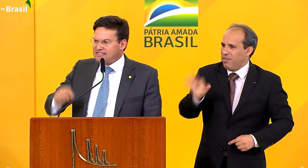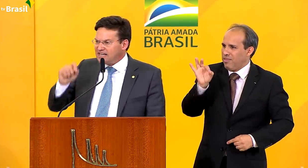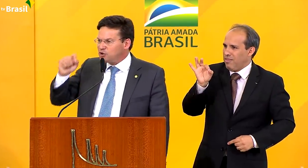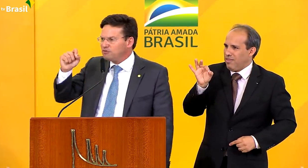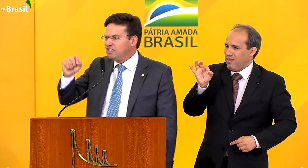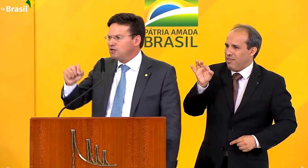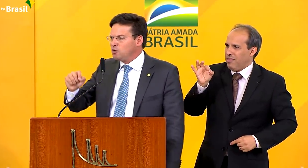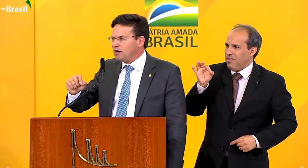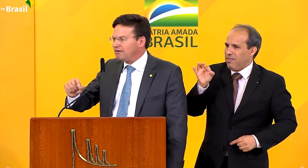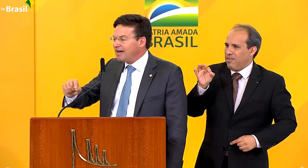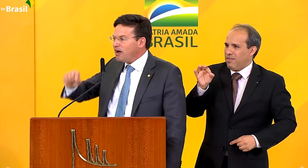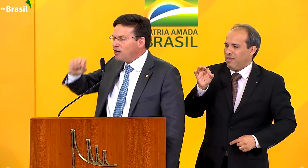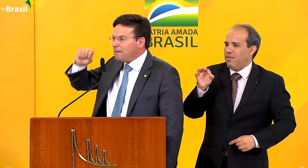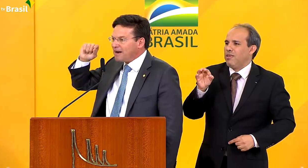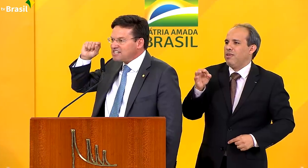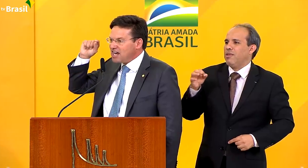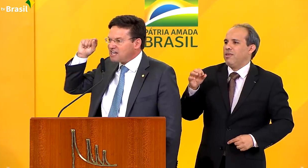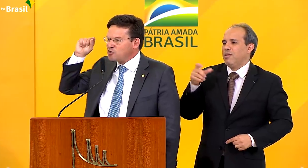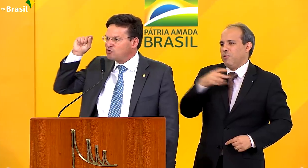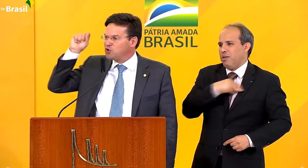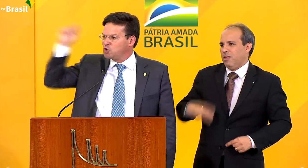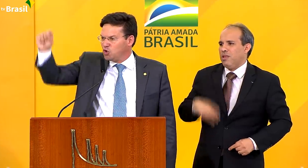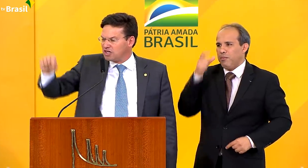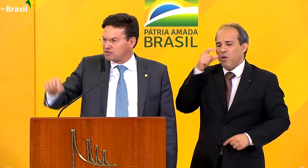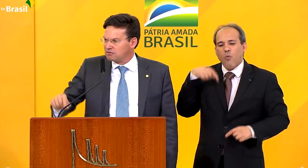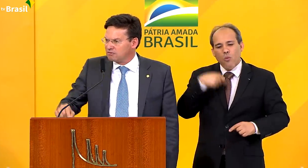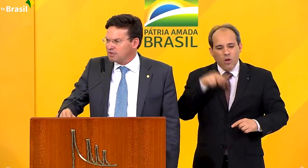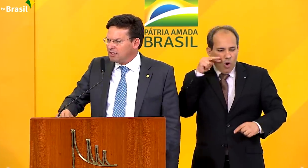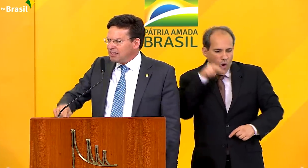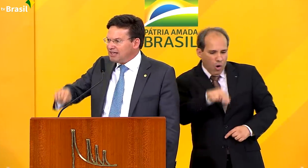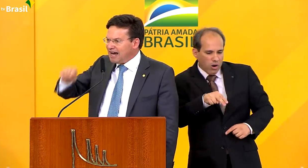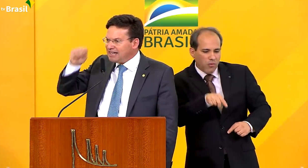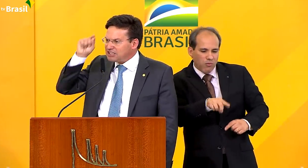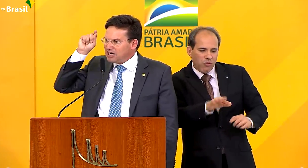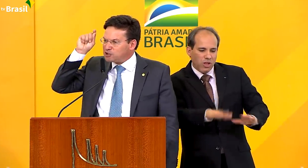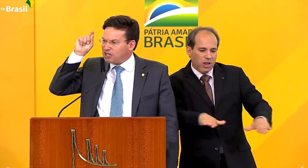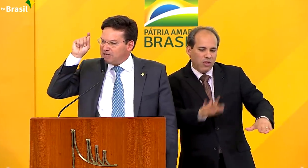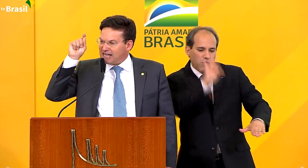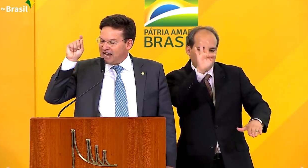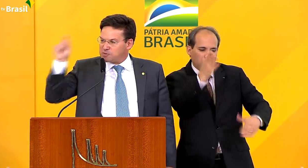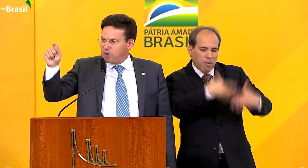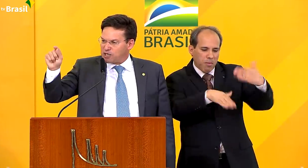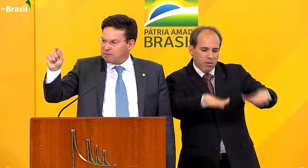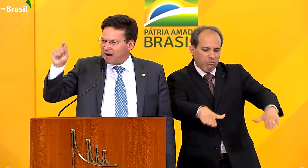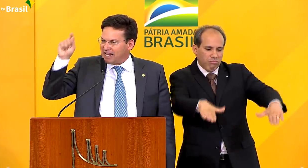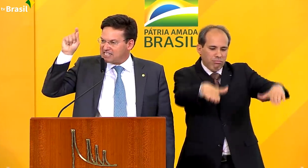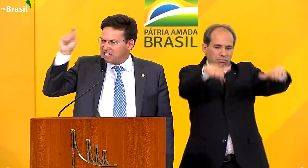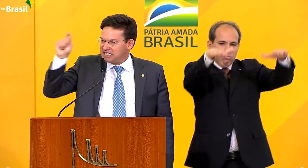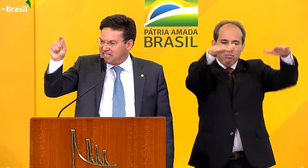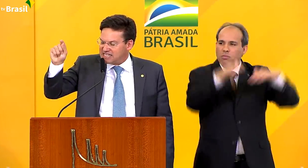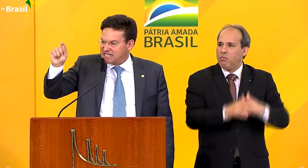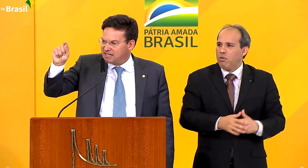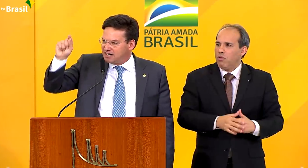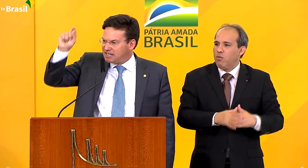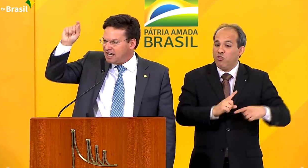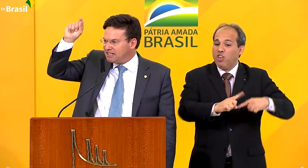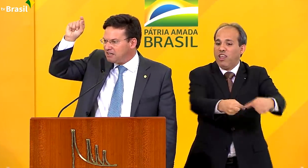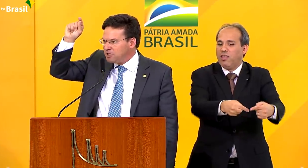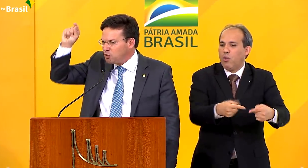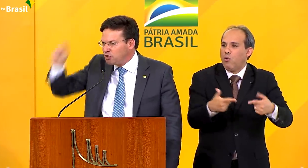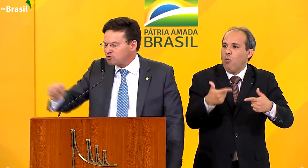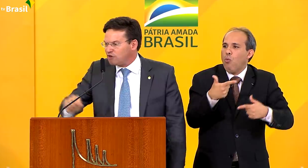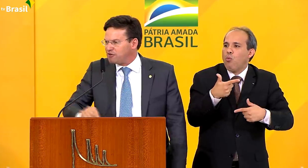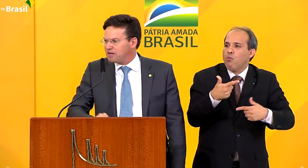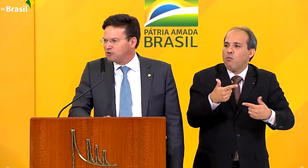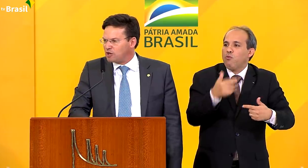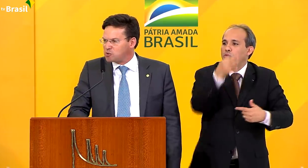que, sem dúvida nenhuma, é olhar para gerações futuras. E aí está justamente a resposta para aqueles que dizem e querem